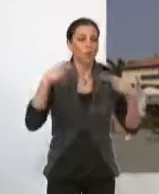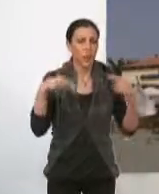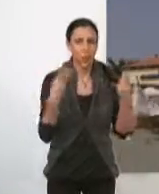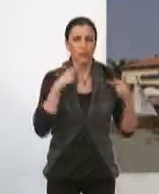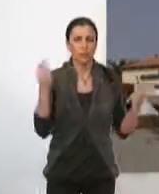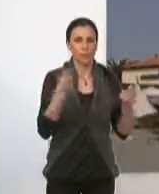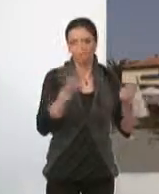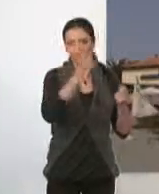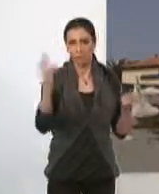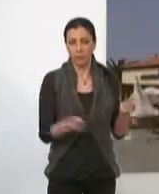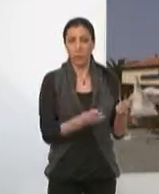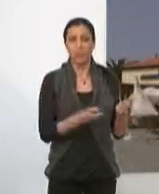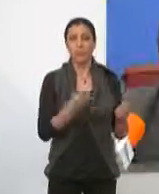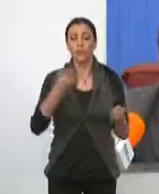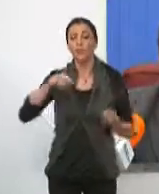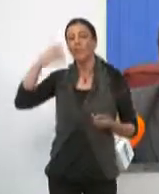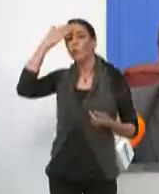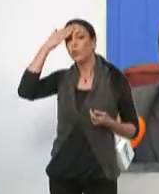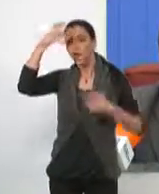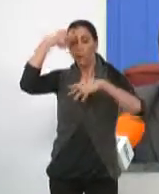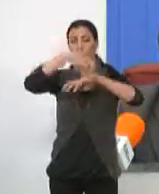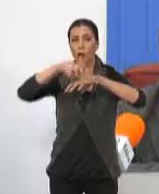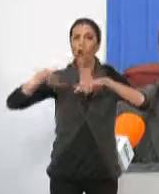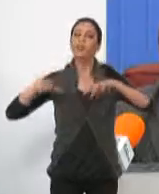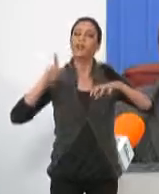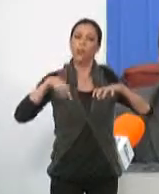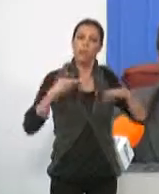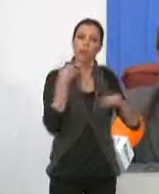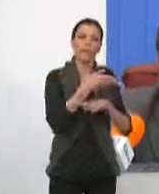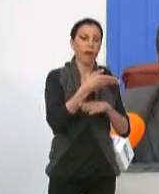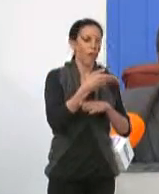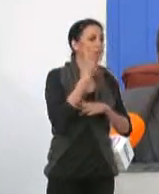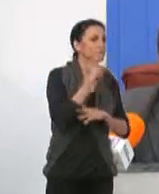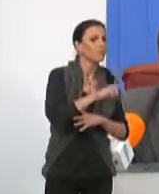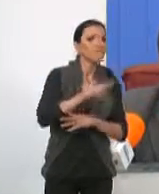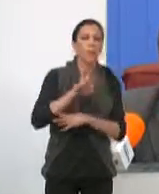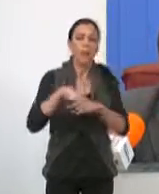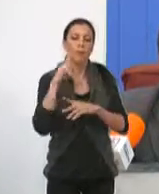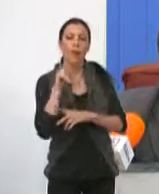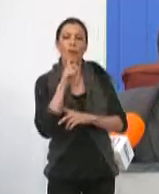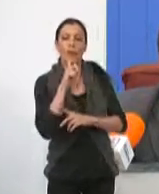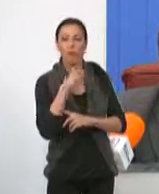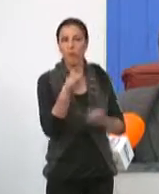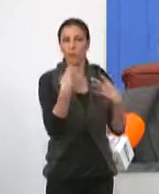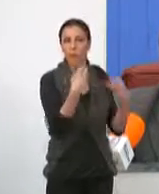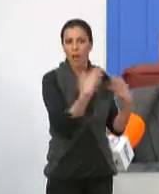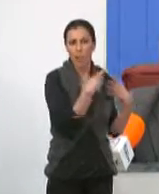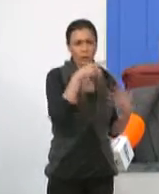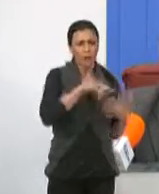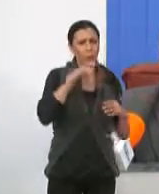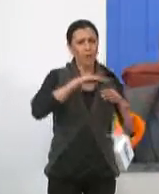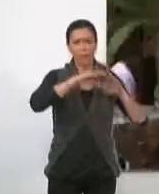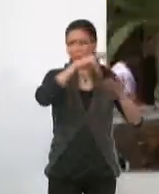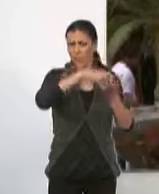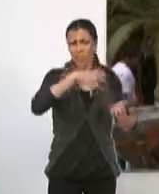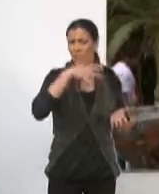restaurantes a pie de playa. El titular de la mancomunidad ha visitado los expositores junto al presidente de la agrupación